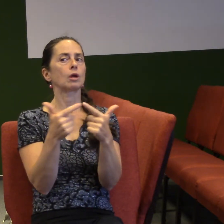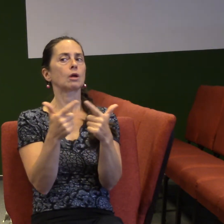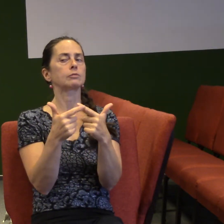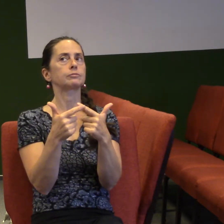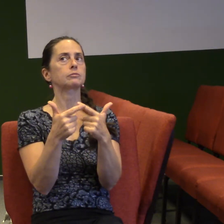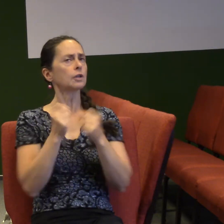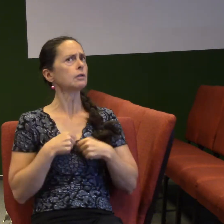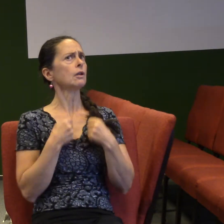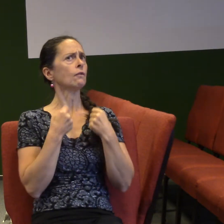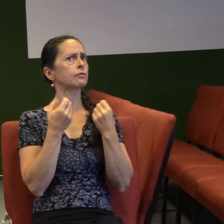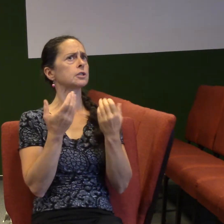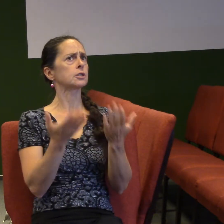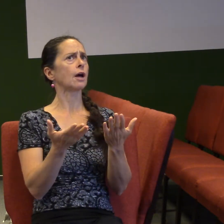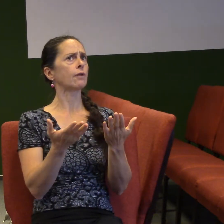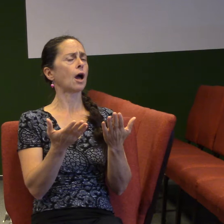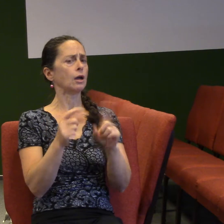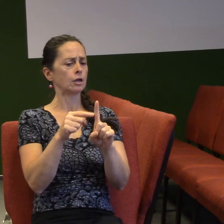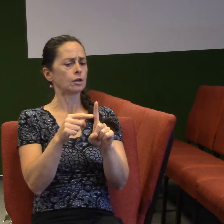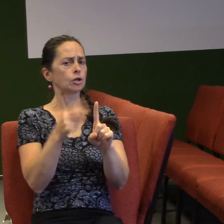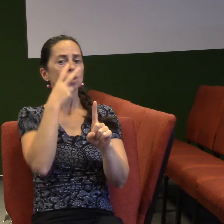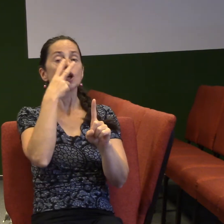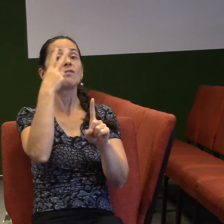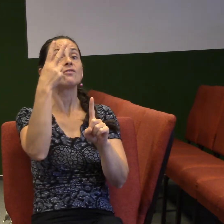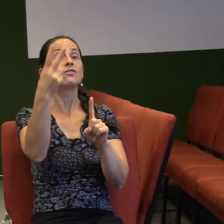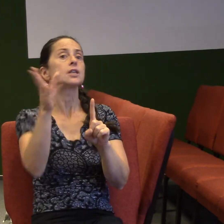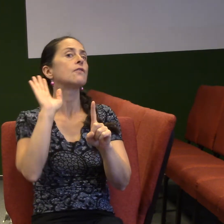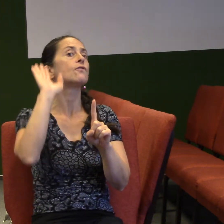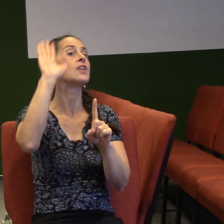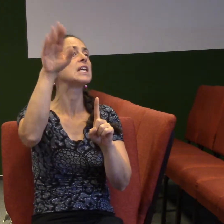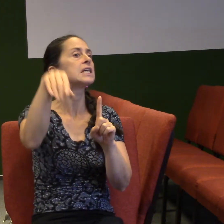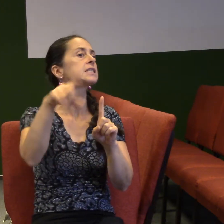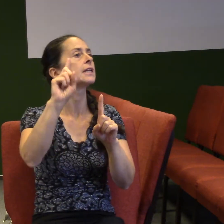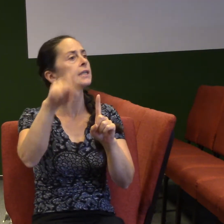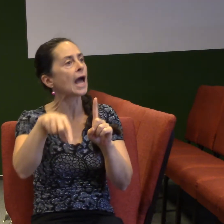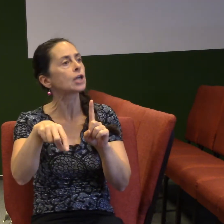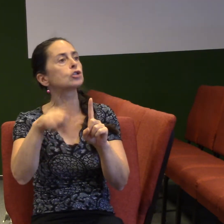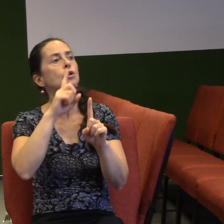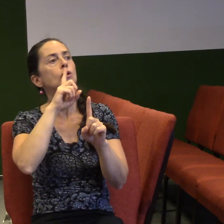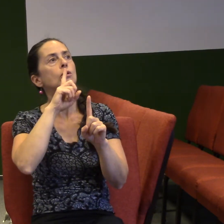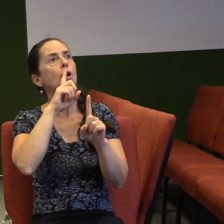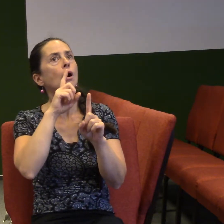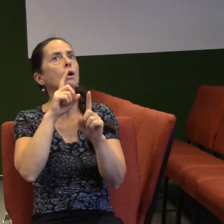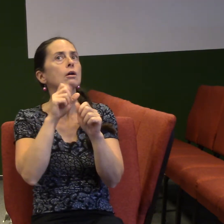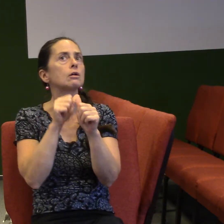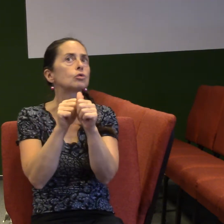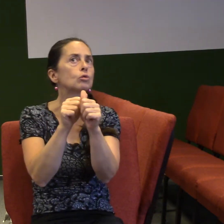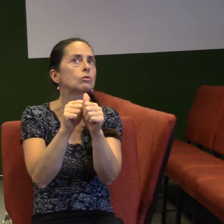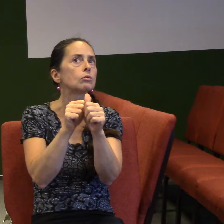vyznává vlastně, on vidí ještě dál, dál než kam došel s Bohem. On říká, Bůh vás jistě navštíví